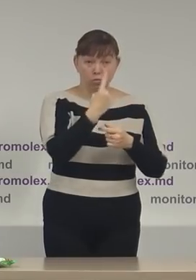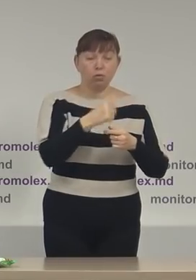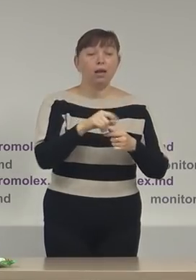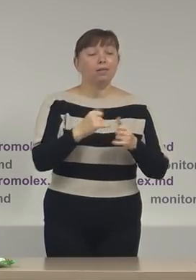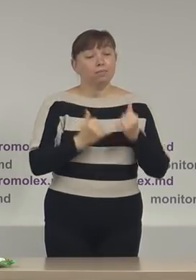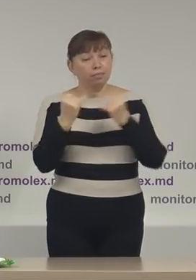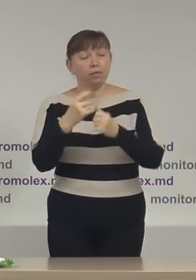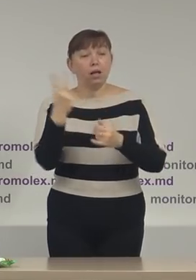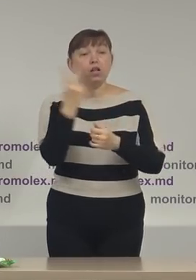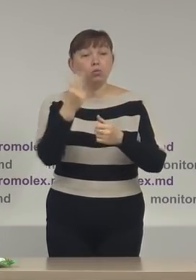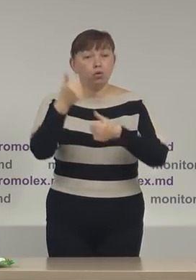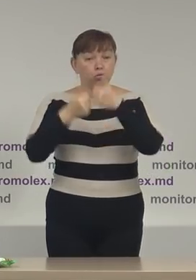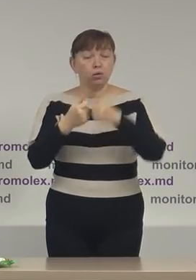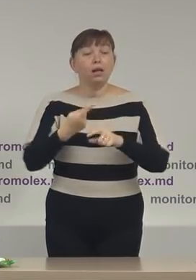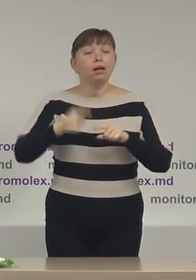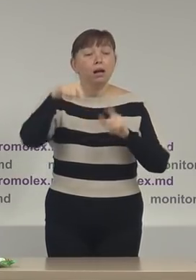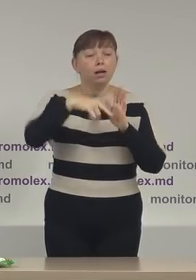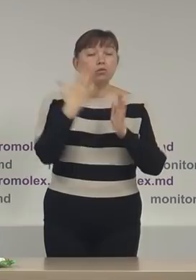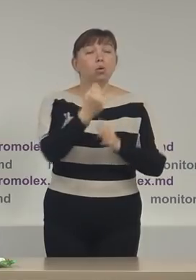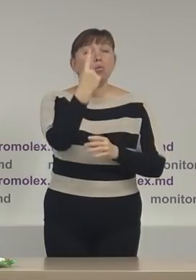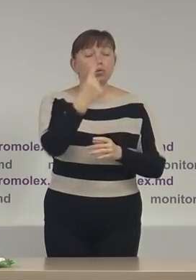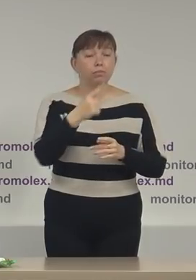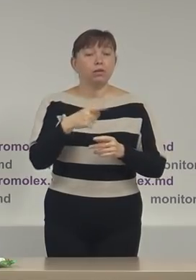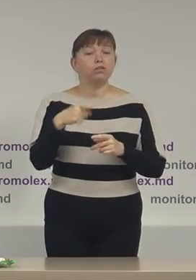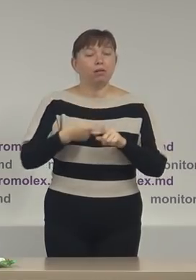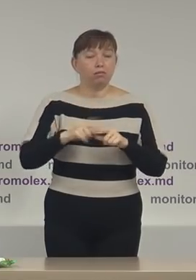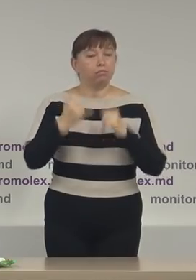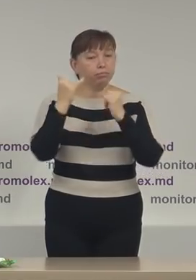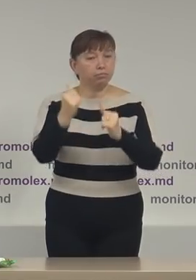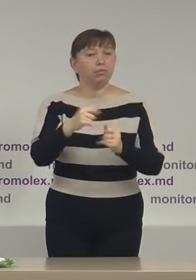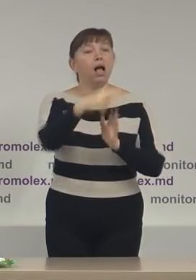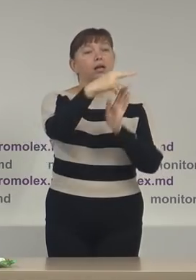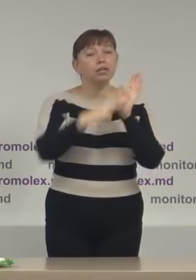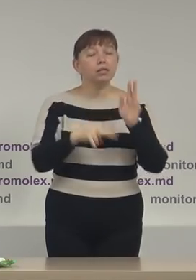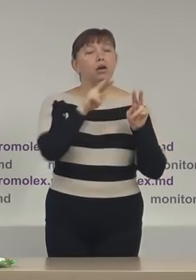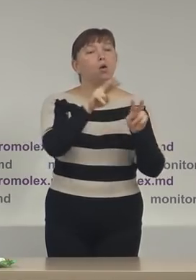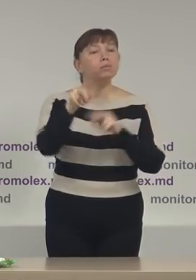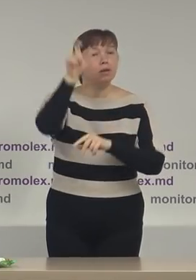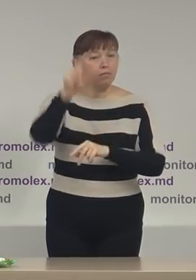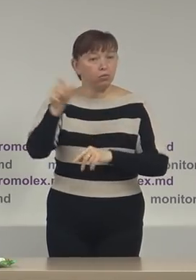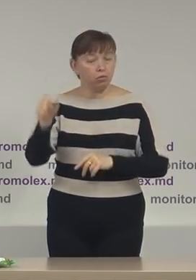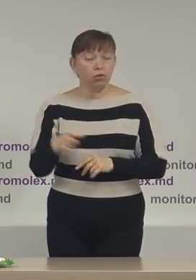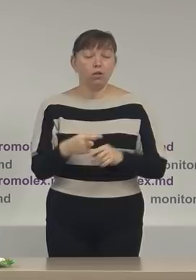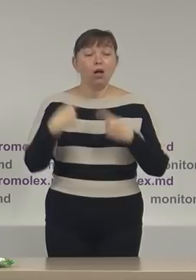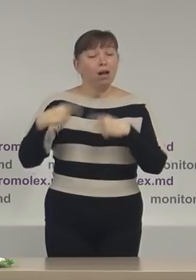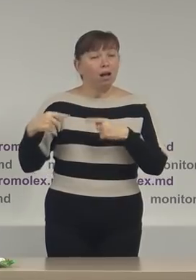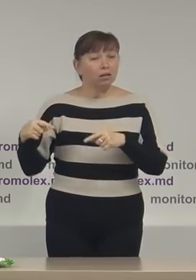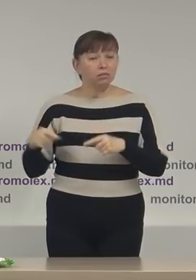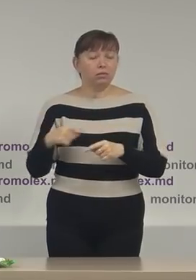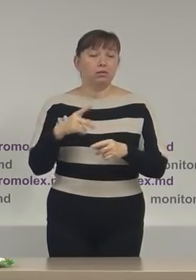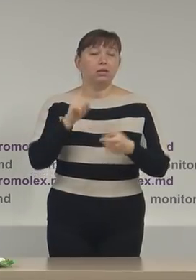2D-scrutin, dintre care 11 țin de acreditarea observatorilor, restul țin de